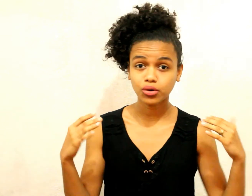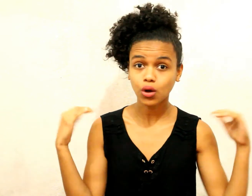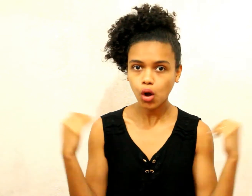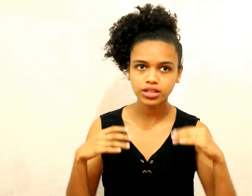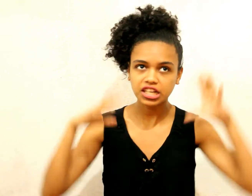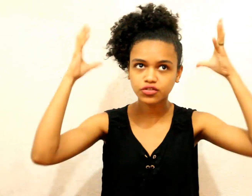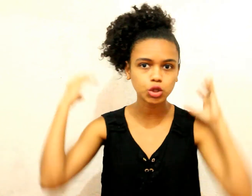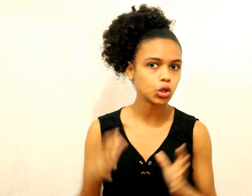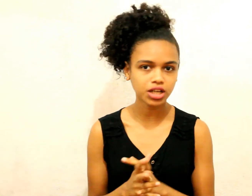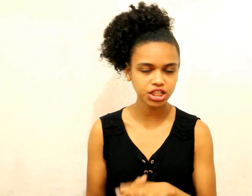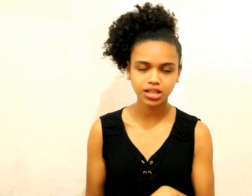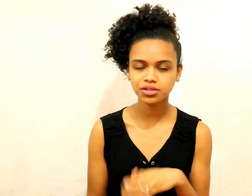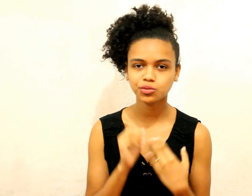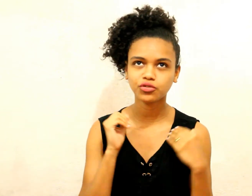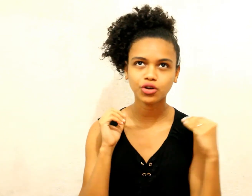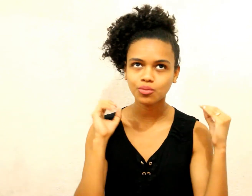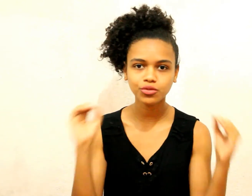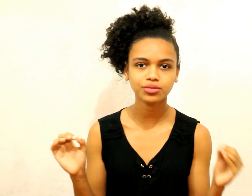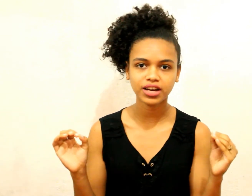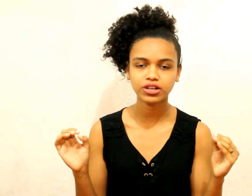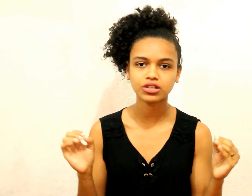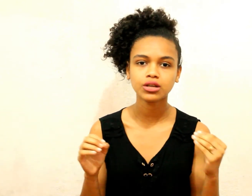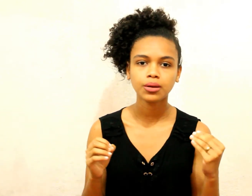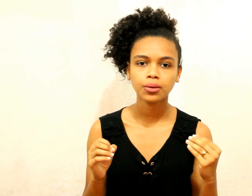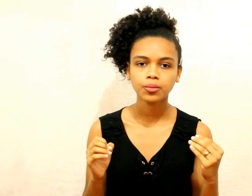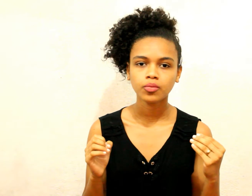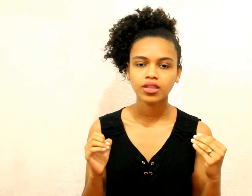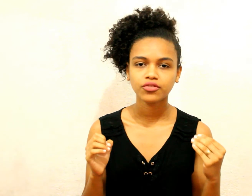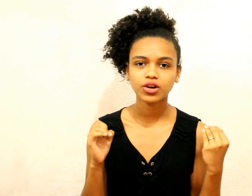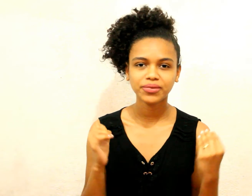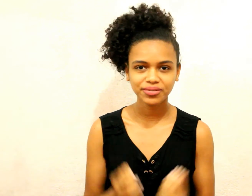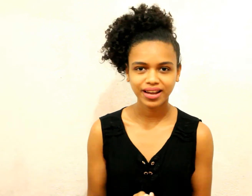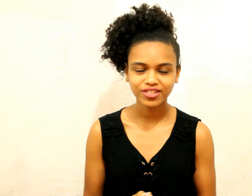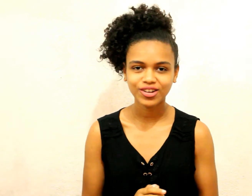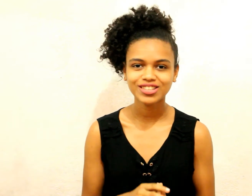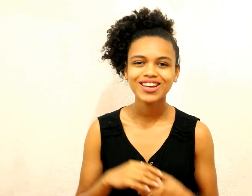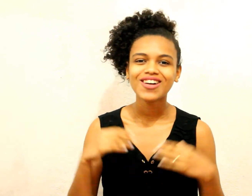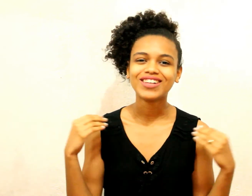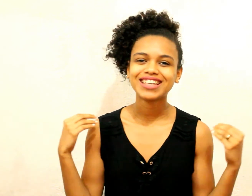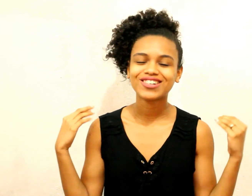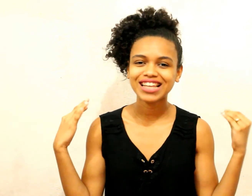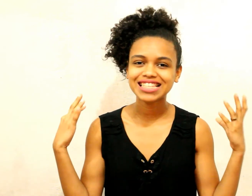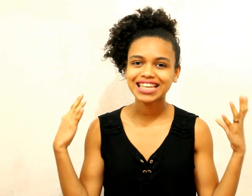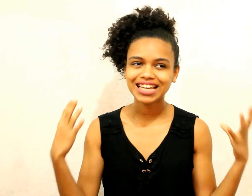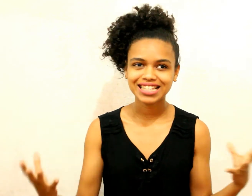quando eu cortei ele já ficou todo cachedão E tipo, ficou muito maravilhoso Ficou muito maravilhoso Mas acontece que assim,